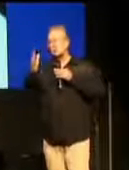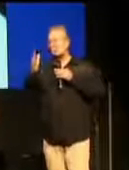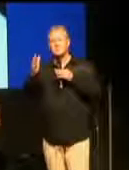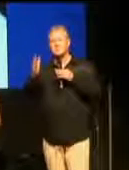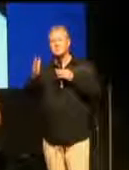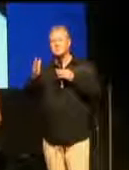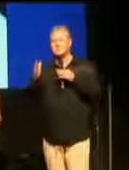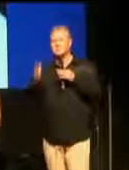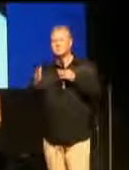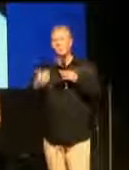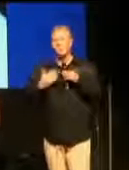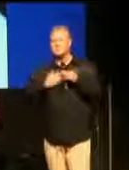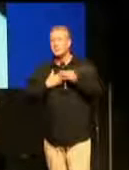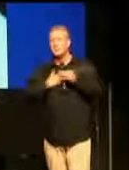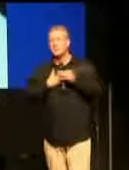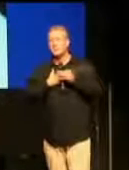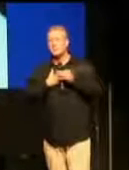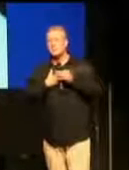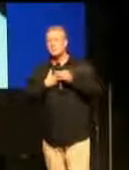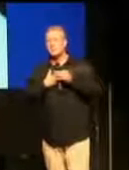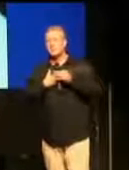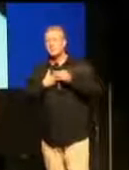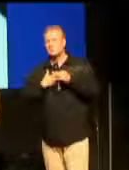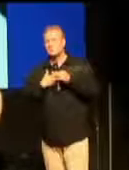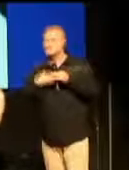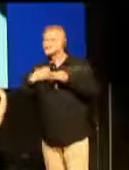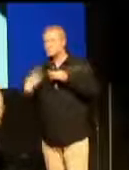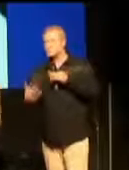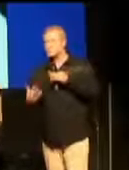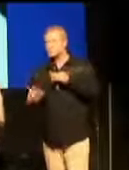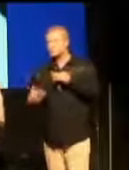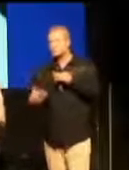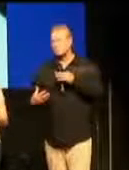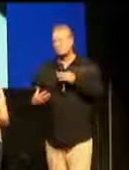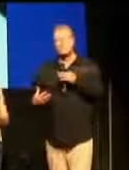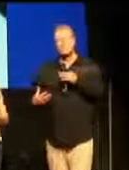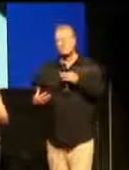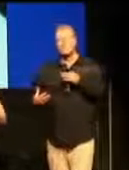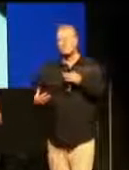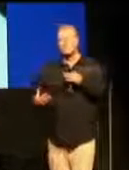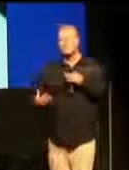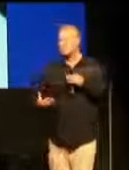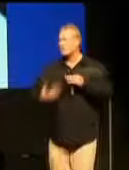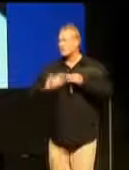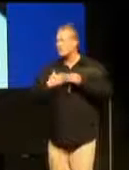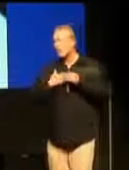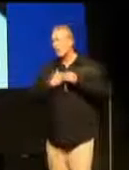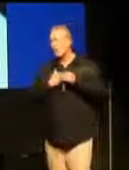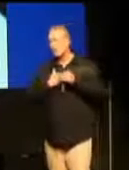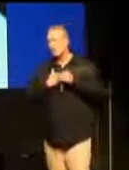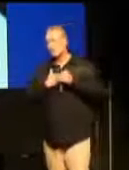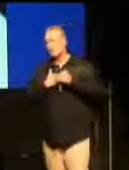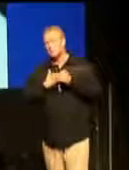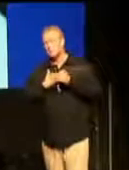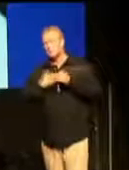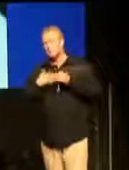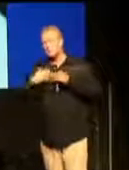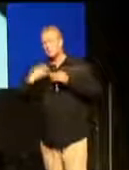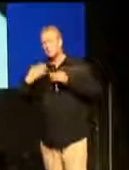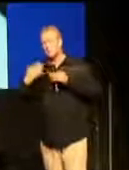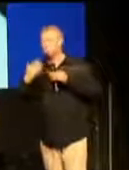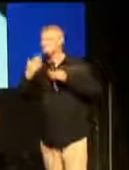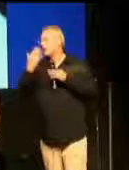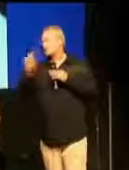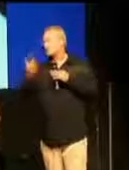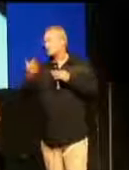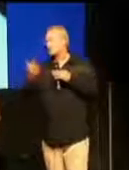Dann dachte ich mir, das ist Gottes Wille. Ich bin unabhängig. Ich sorge für mich selbst. Ich habe es immer